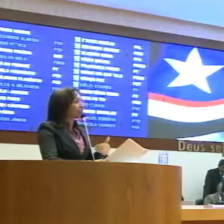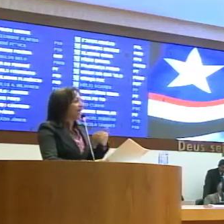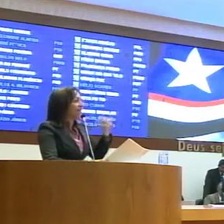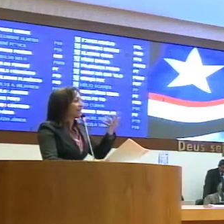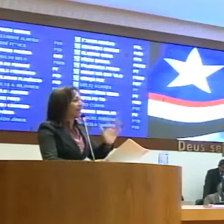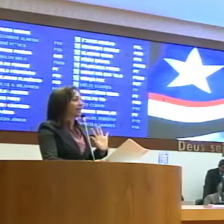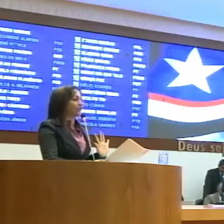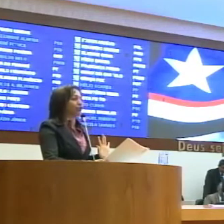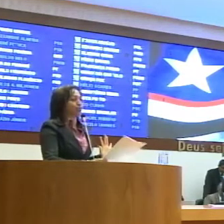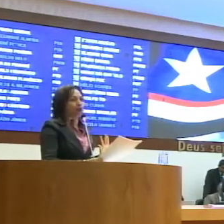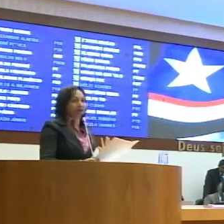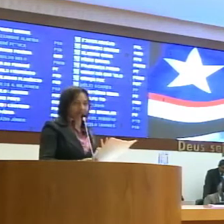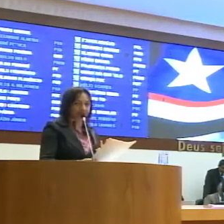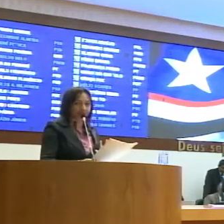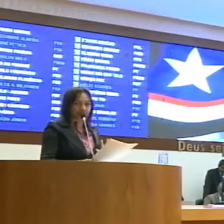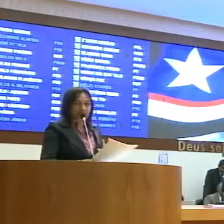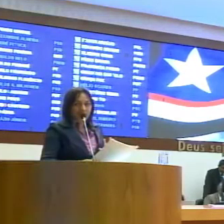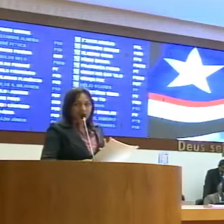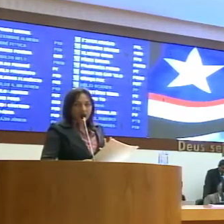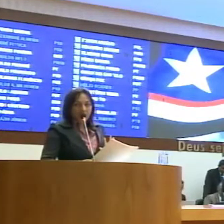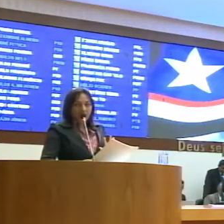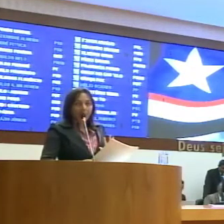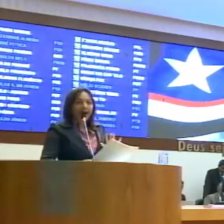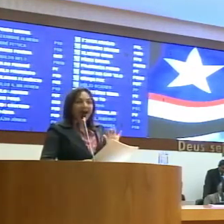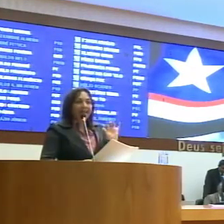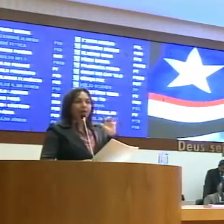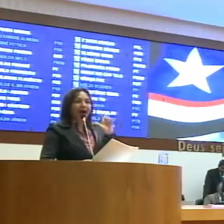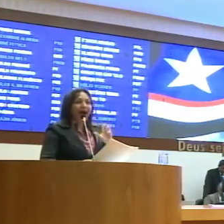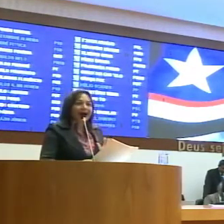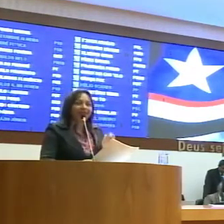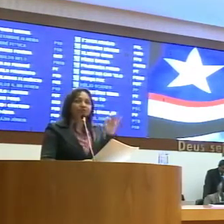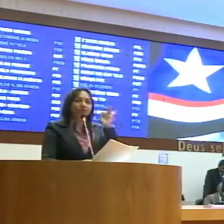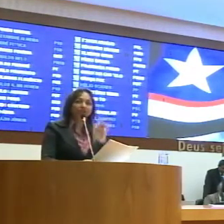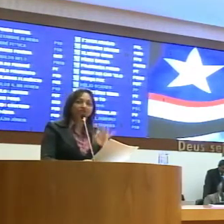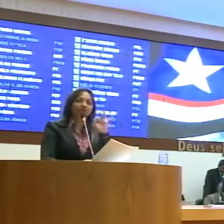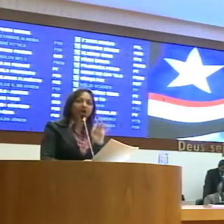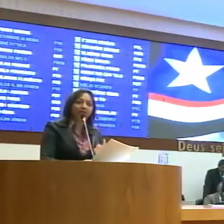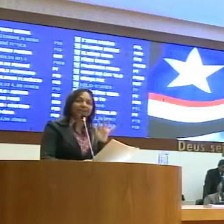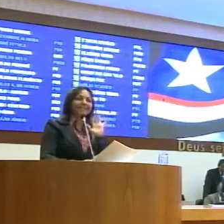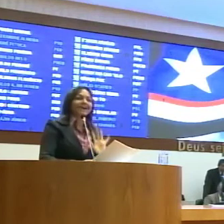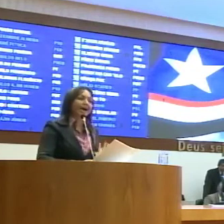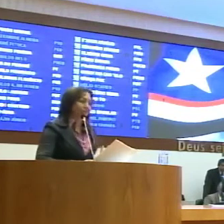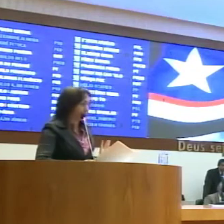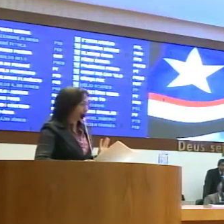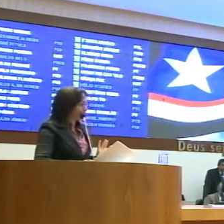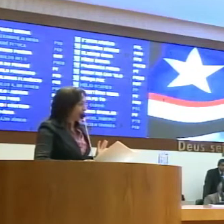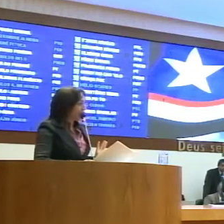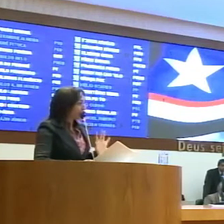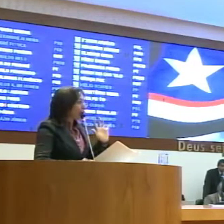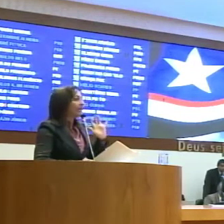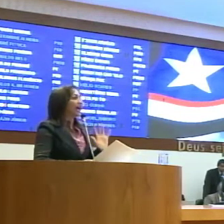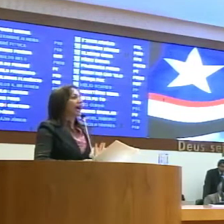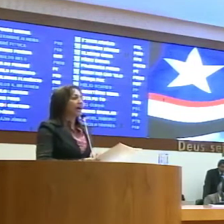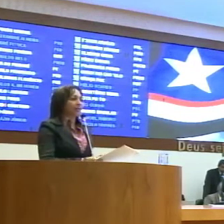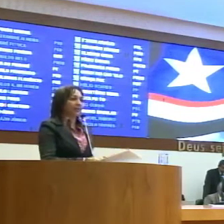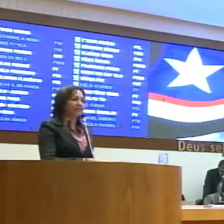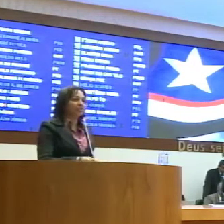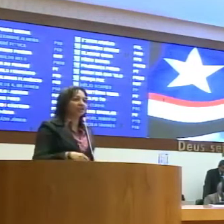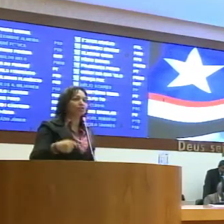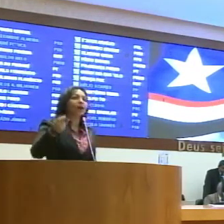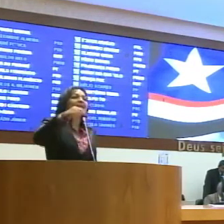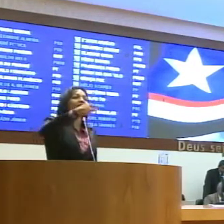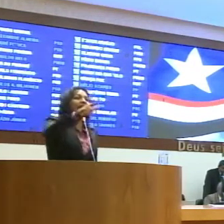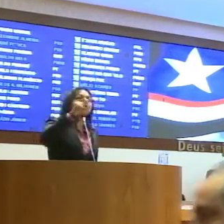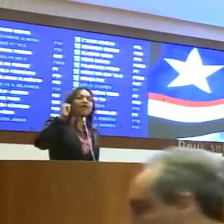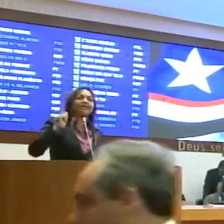foi uma liminar de reintegração de posse para uma área de 29 hectares. Só que a